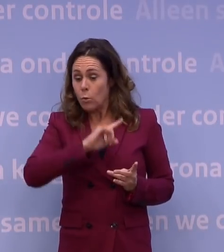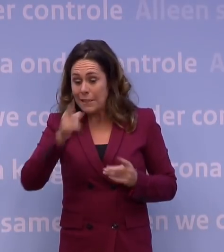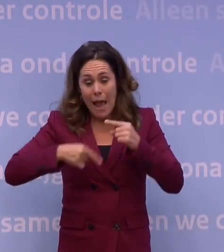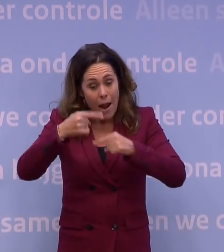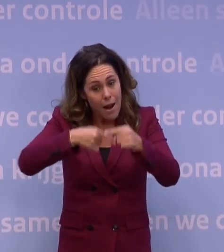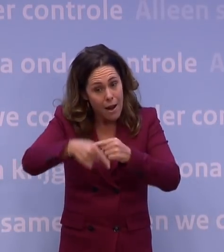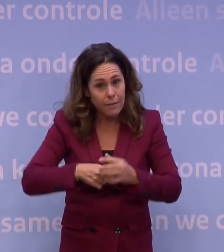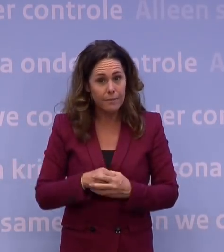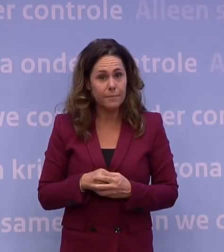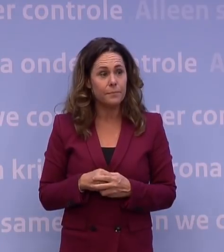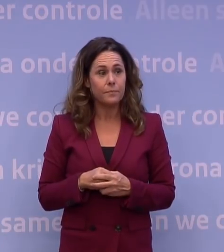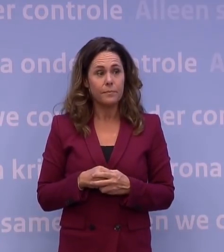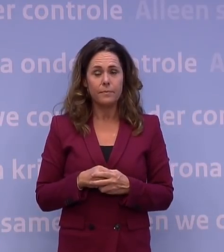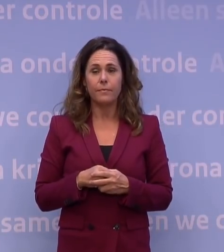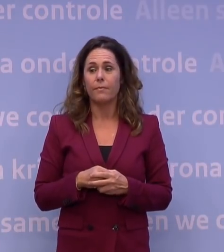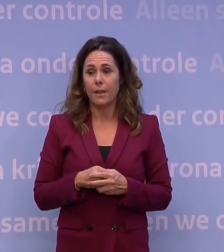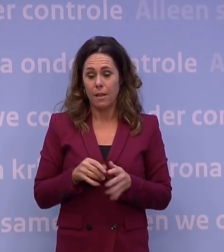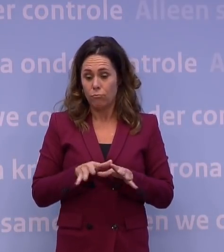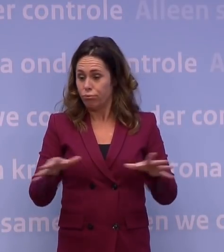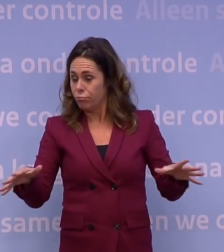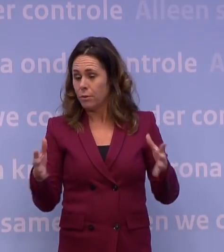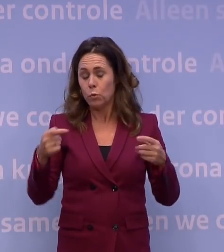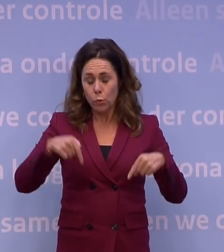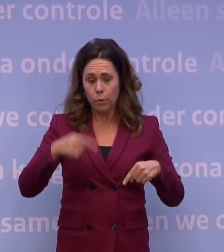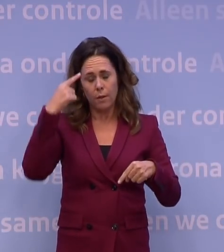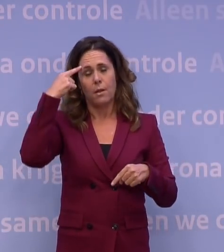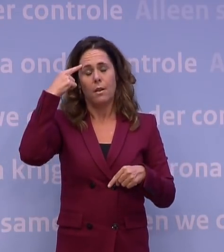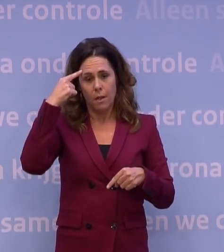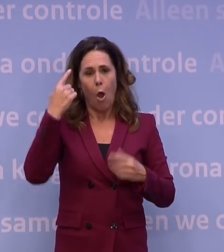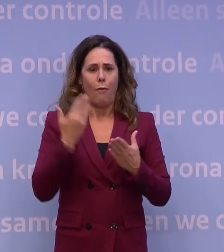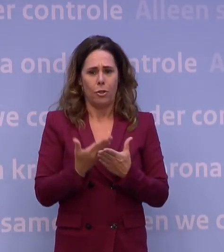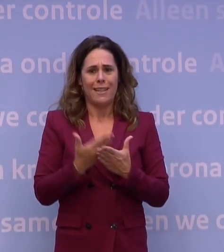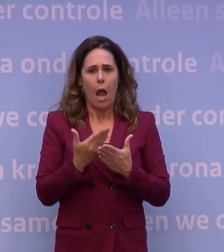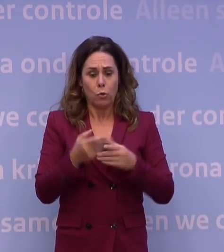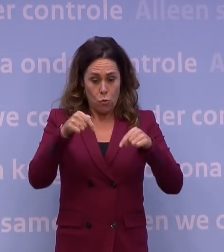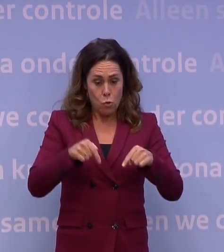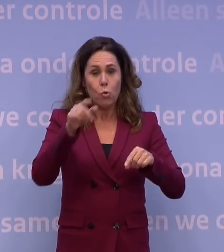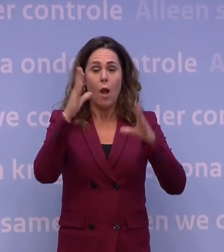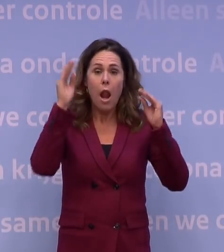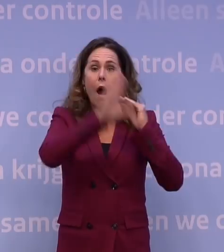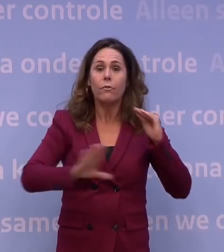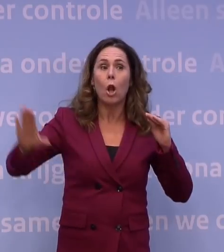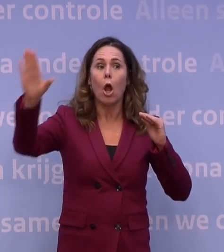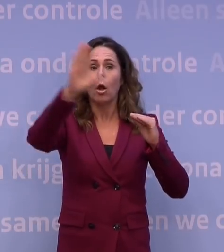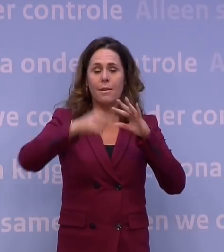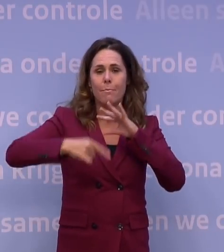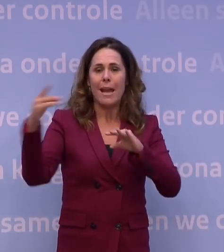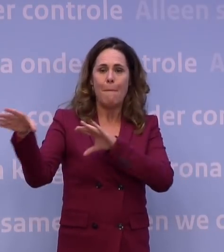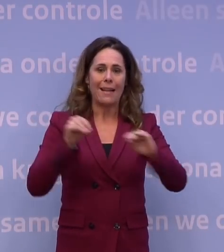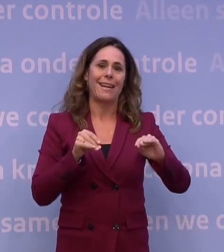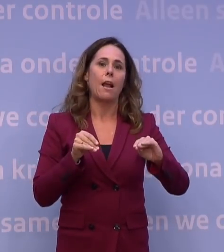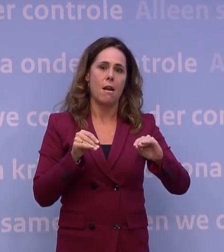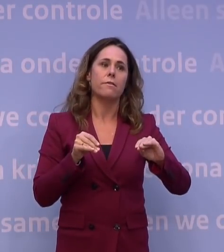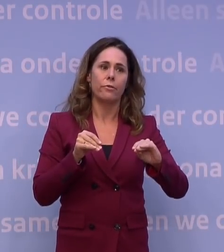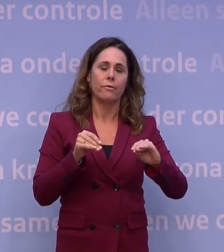dat heeft ons in ieder geval tot overtuiging gebracht, we zullen nu landelijk moeten opschalen, want als we dat doen,